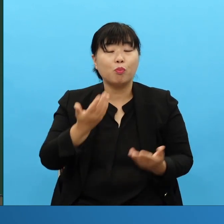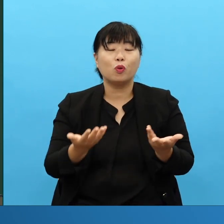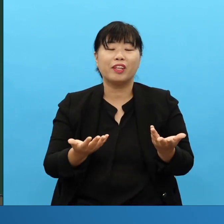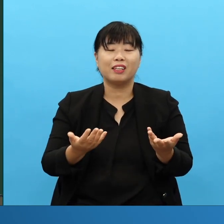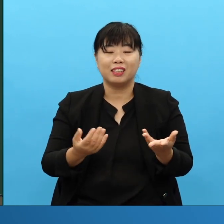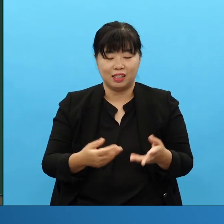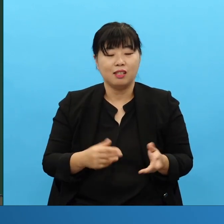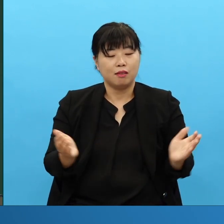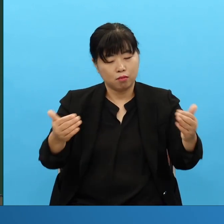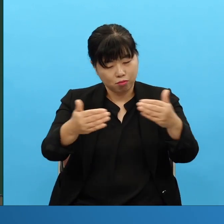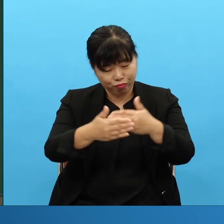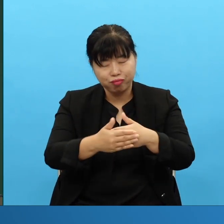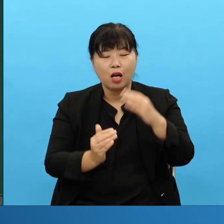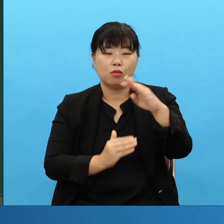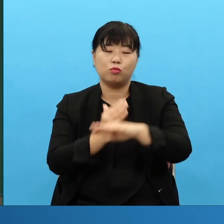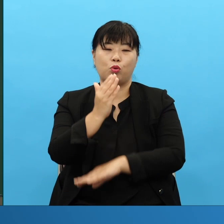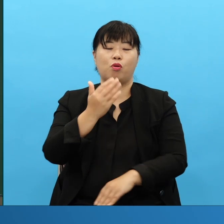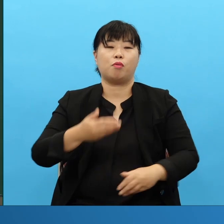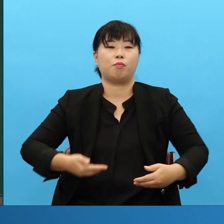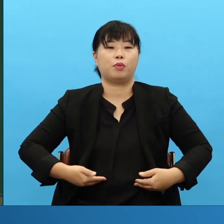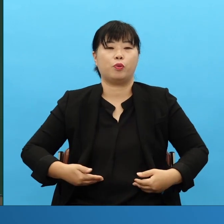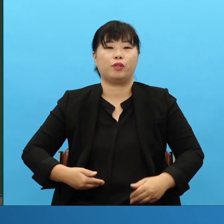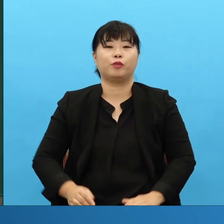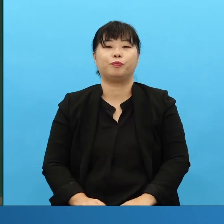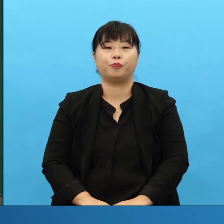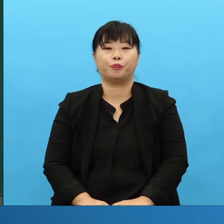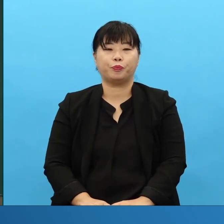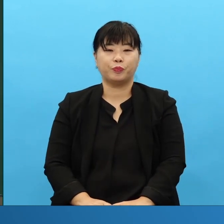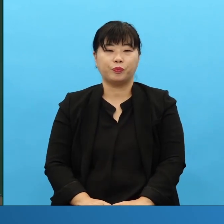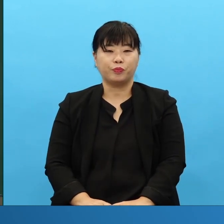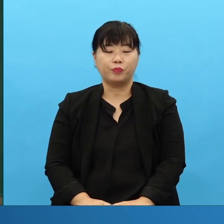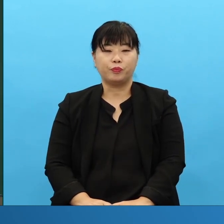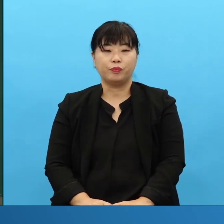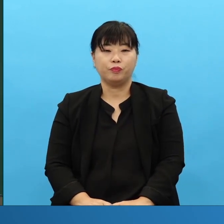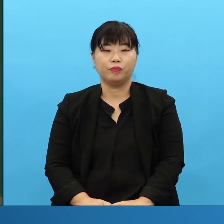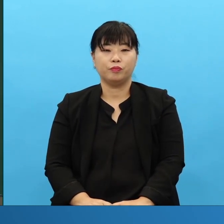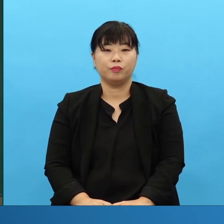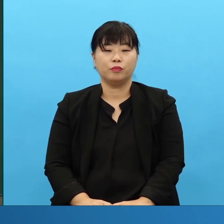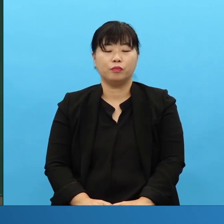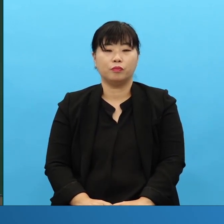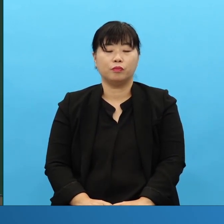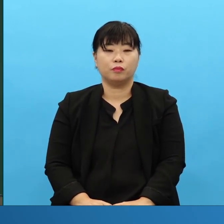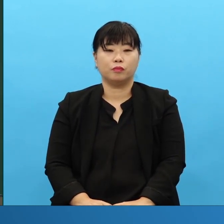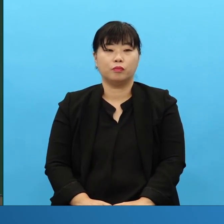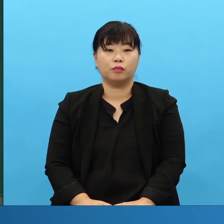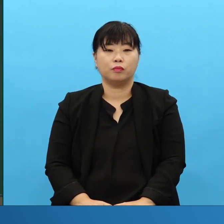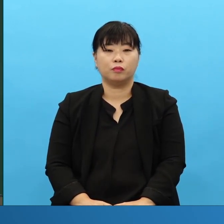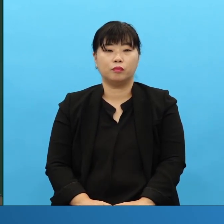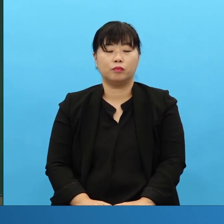이걸 더 정확하게 해야 되는 거죠